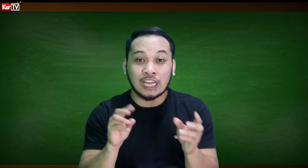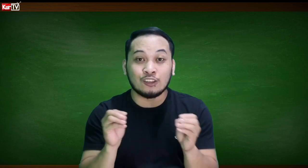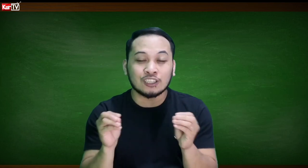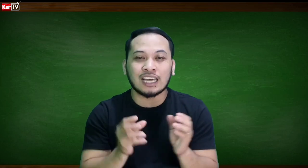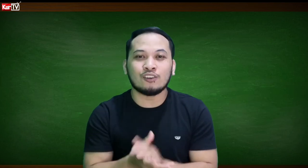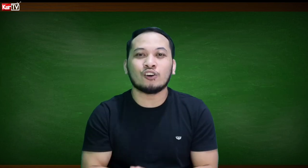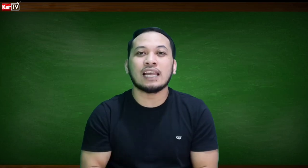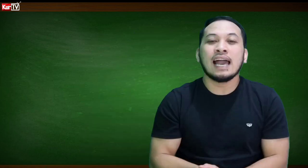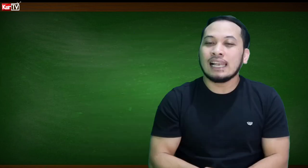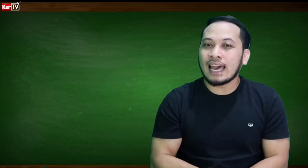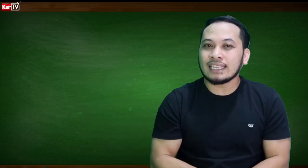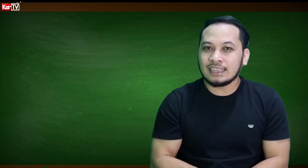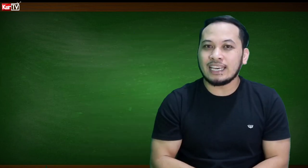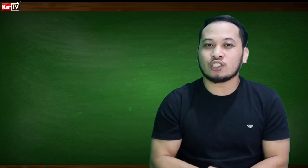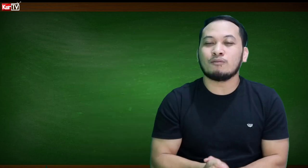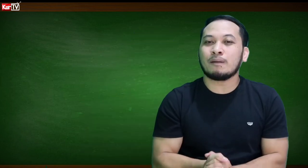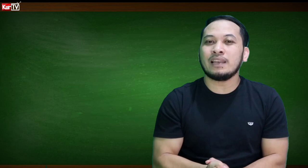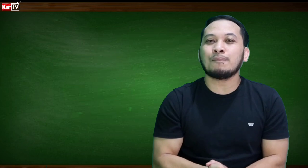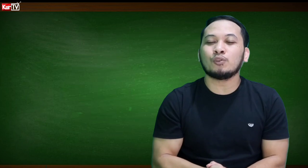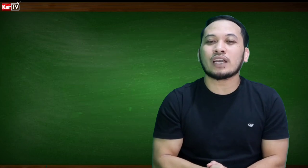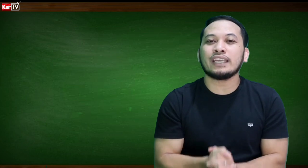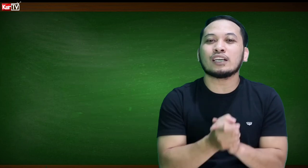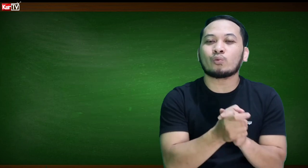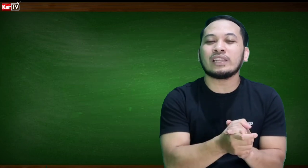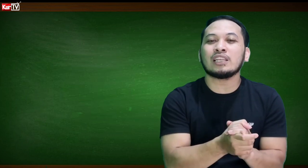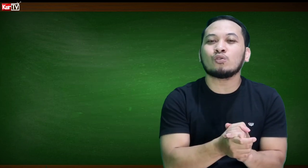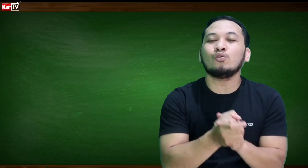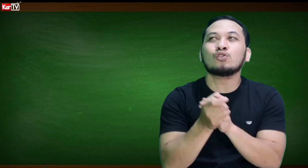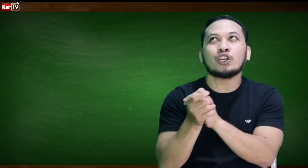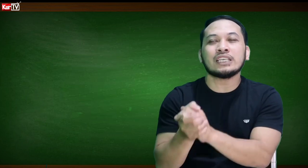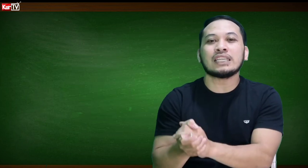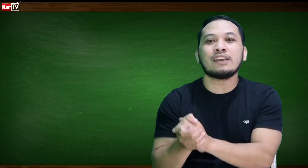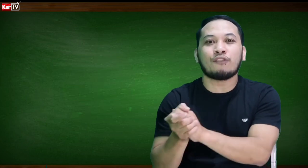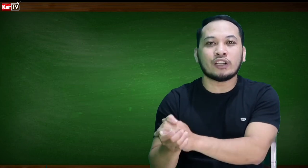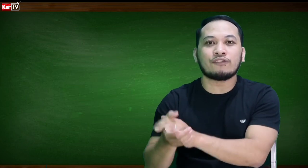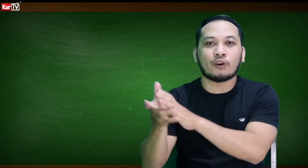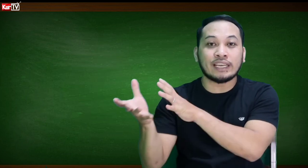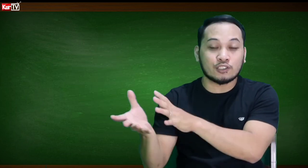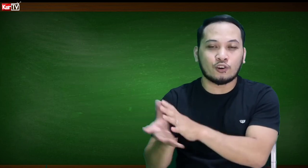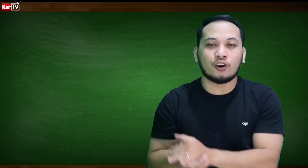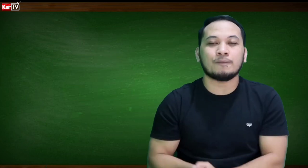O, talon-talon. Like this. O, magbilang po tayo ng 22, 33, 44, so on.